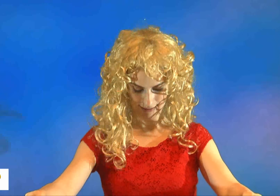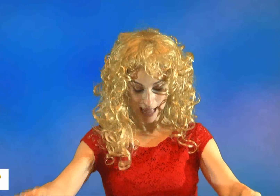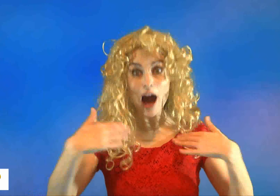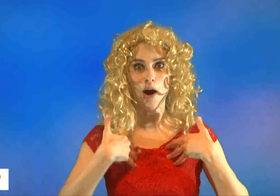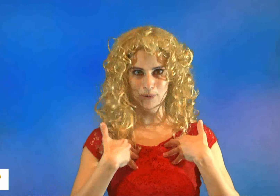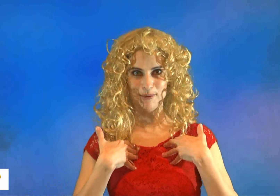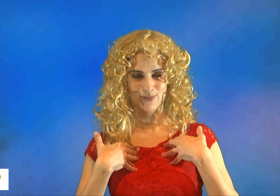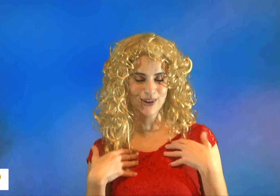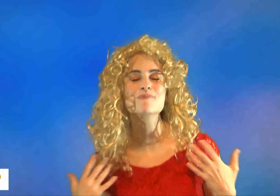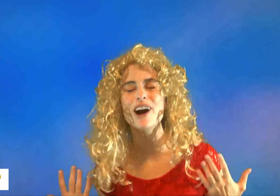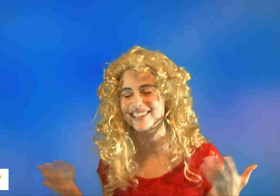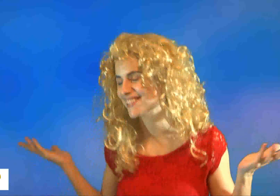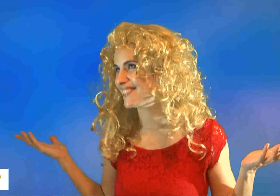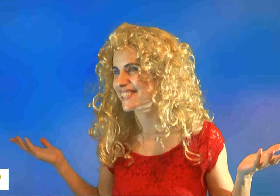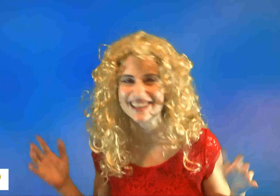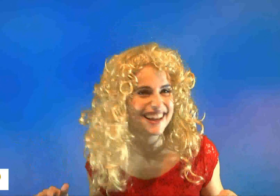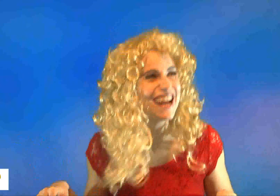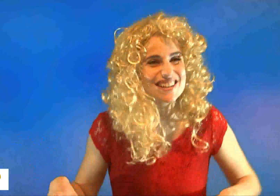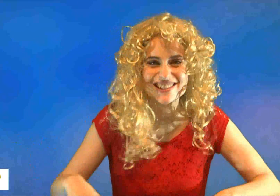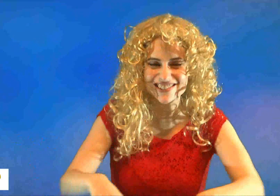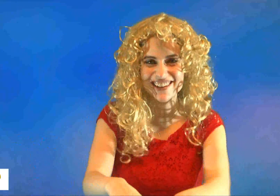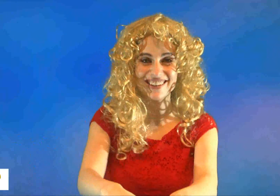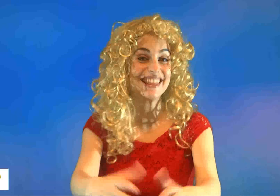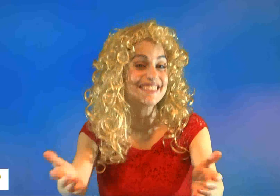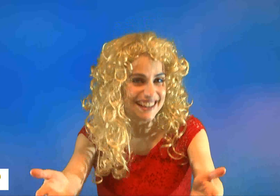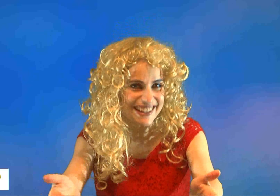Ah oui, bien sûr, moi, qui suis-je ? Je suis Nathalie.